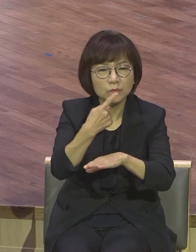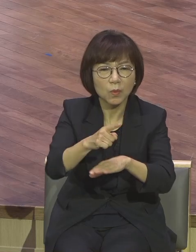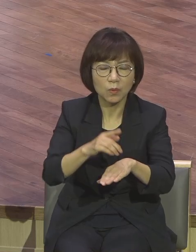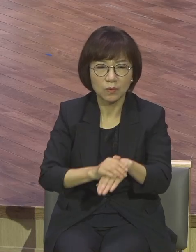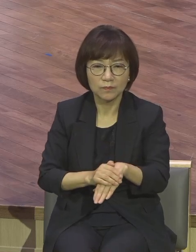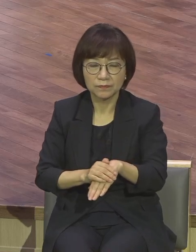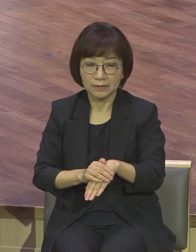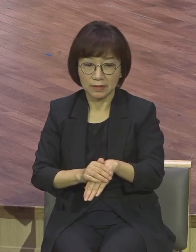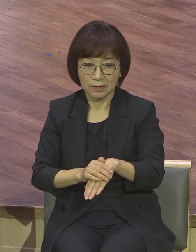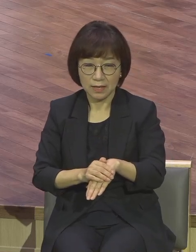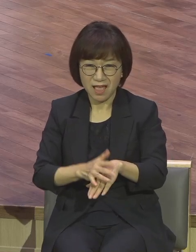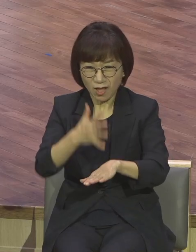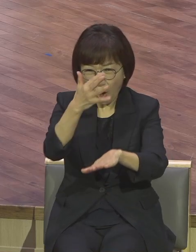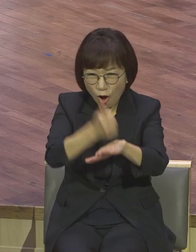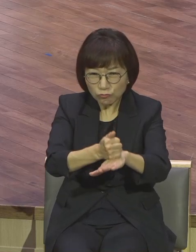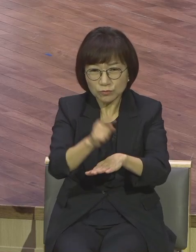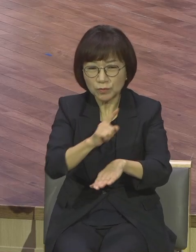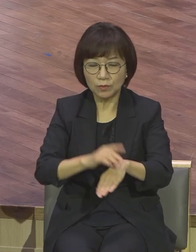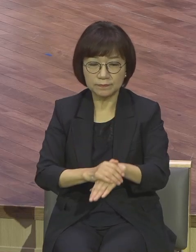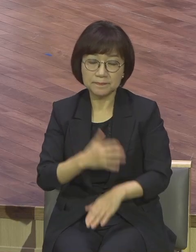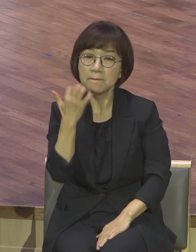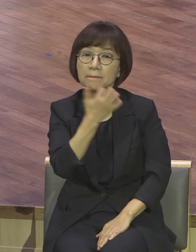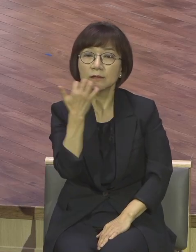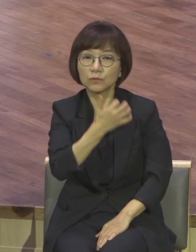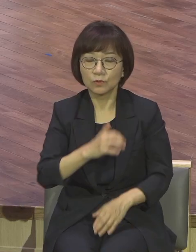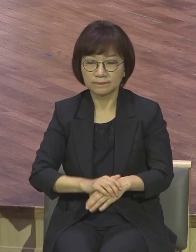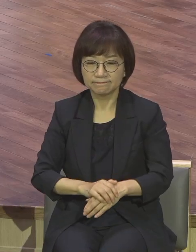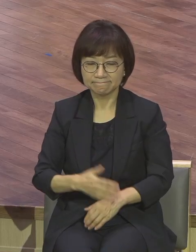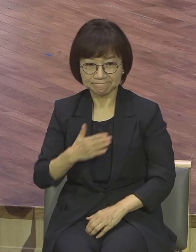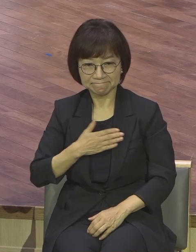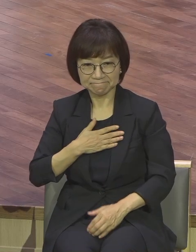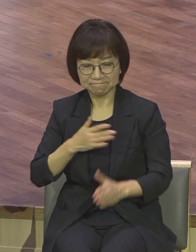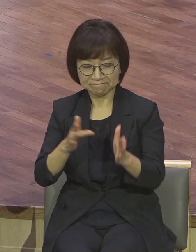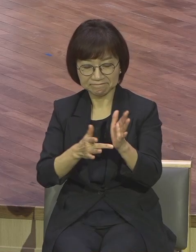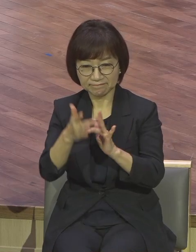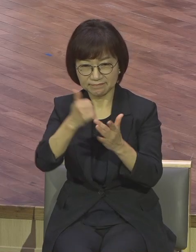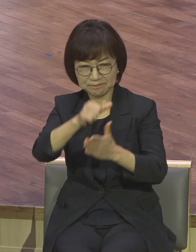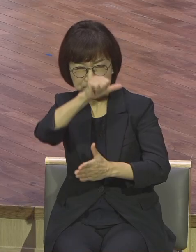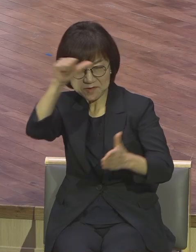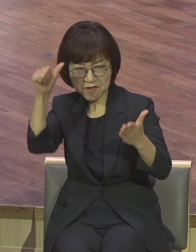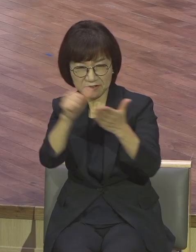그렇게 당당하게 맹세했던 베드로 예수님 세 번 부인합니다 이어서 나오지요